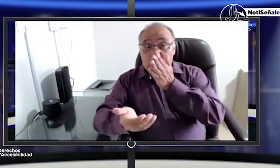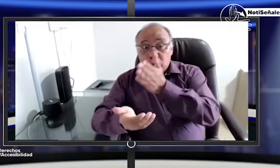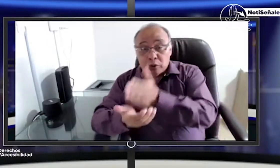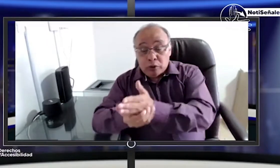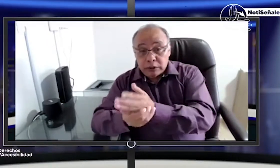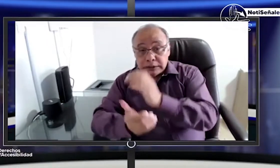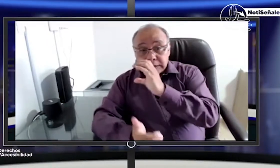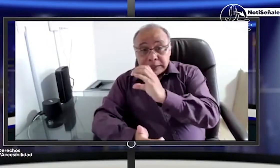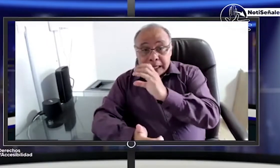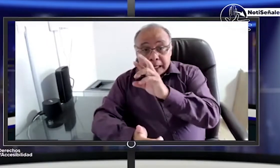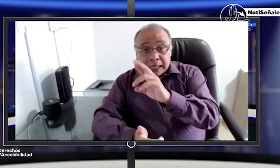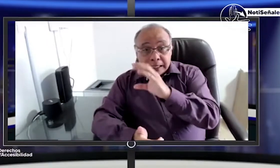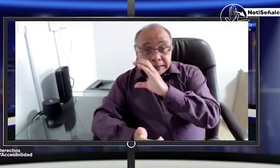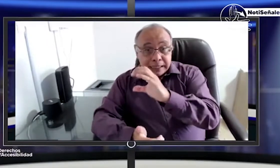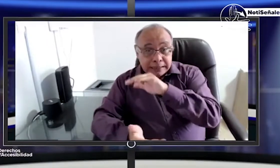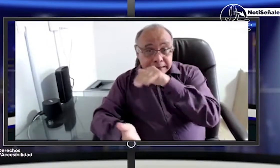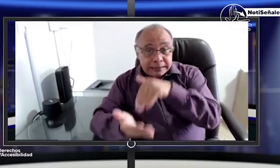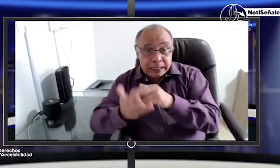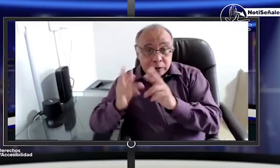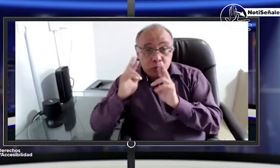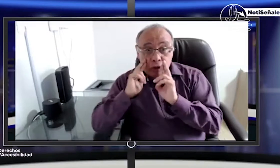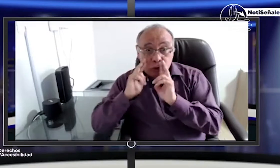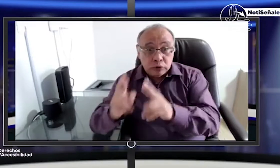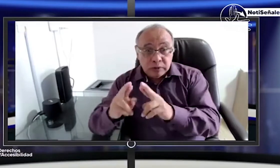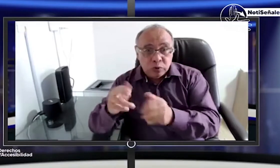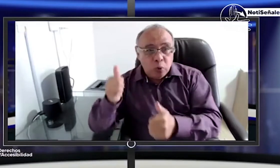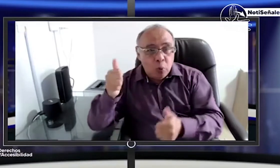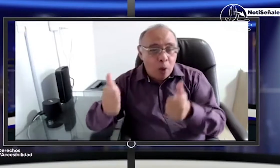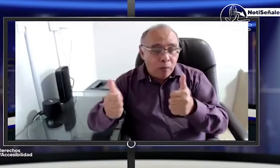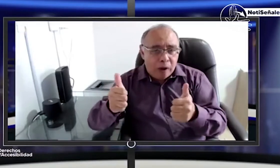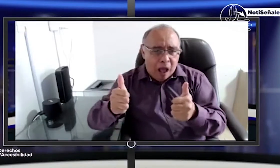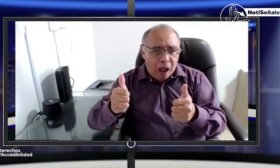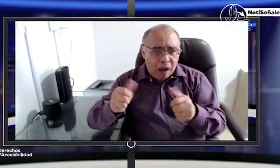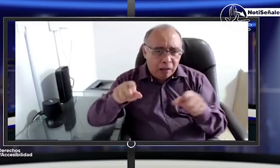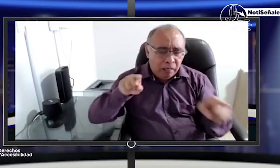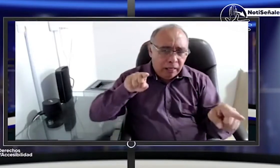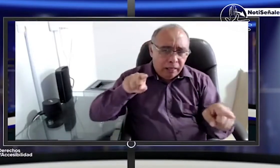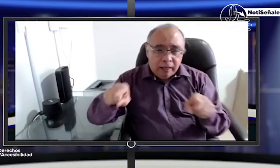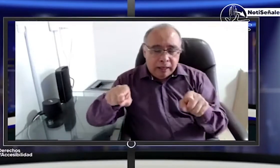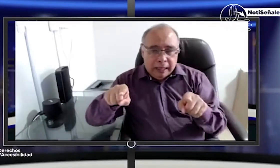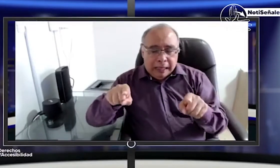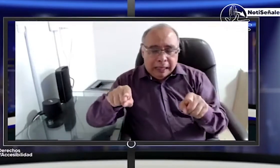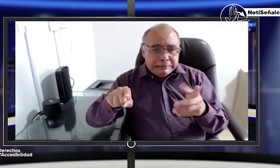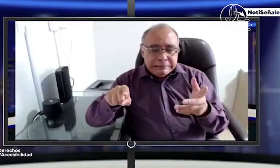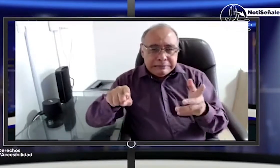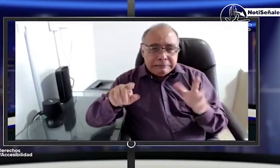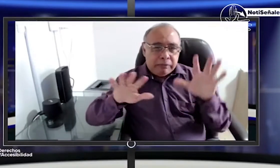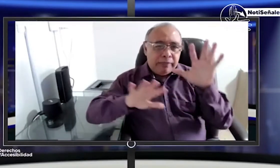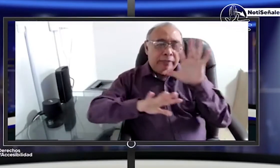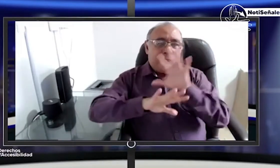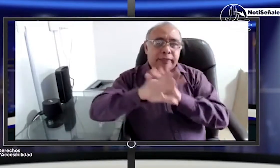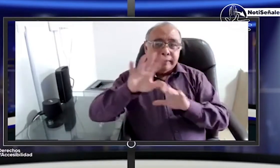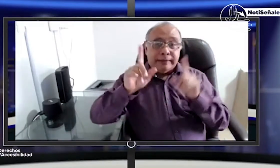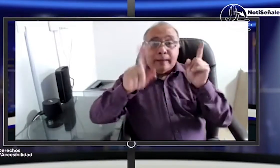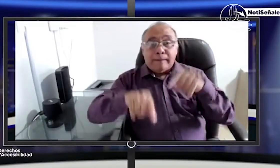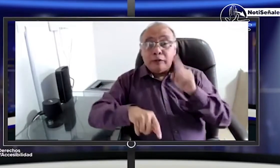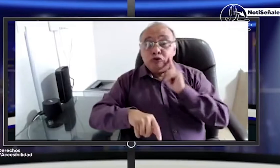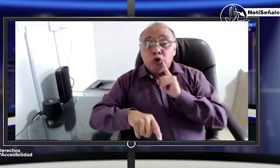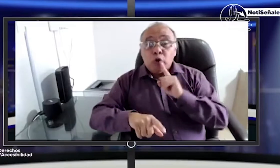esta nueva resolución y entender que iban a tener personas sordas que se iban a acercar allí qué cosas se tenía que hacer lo mismo los